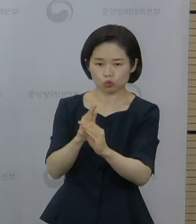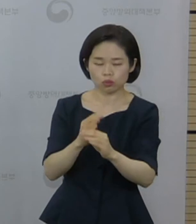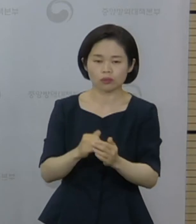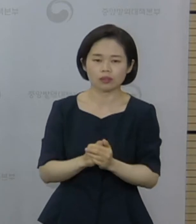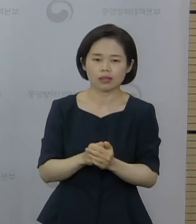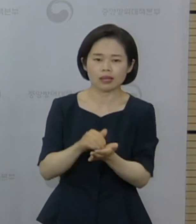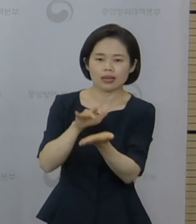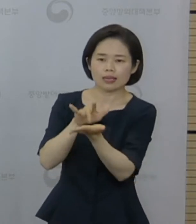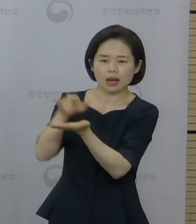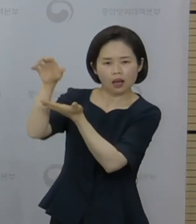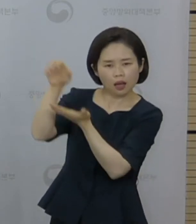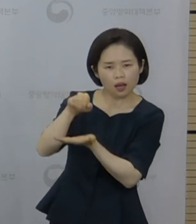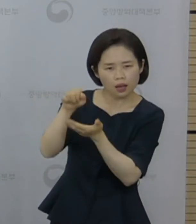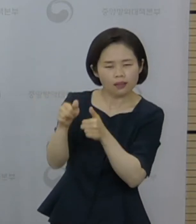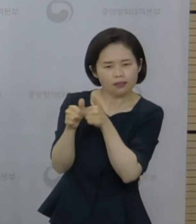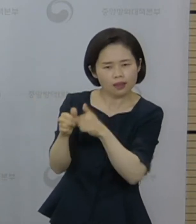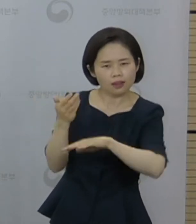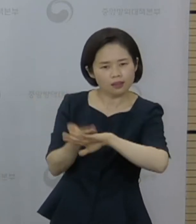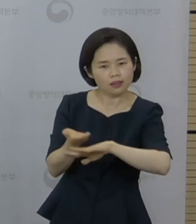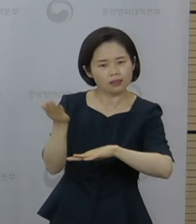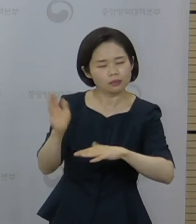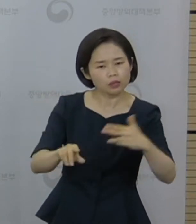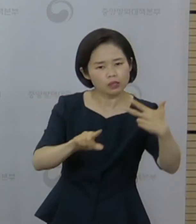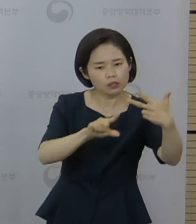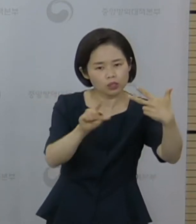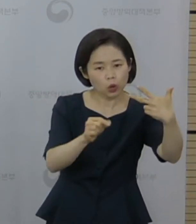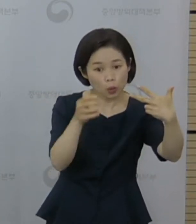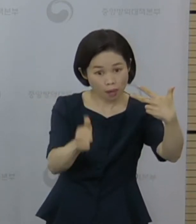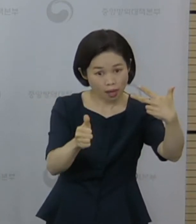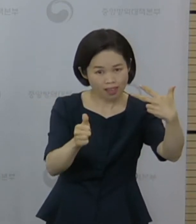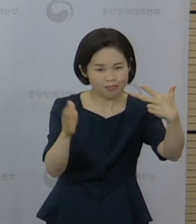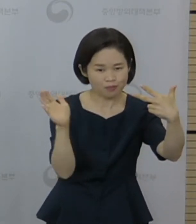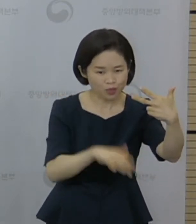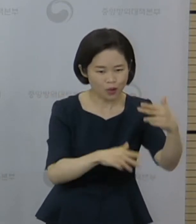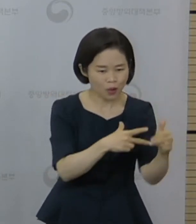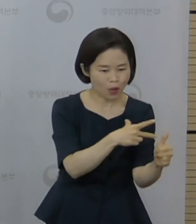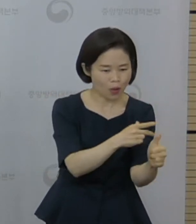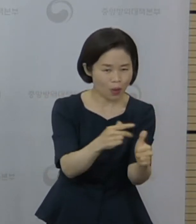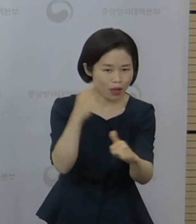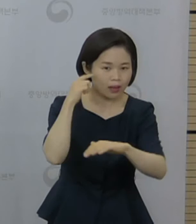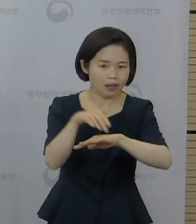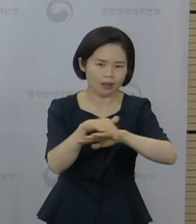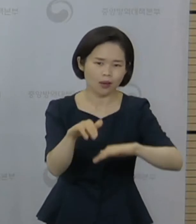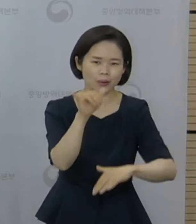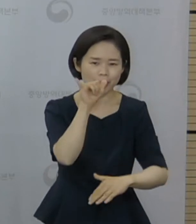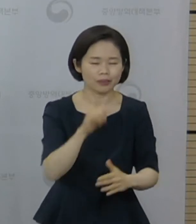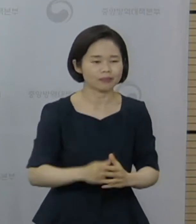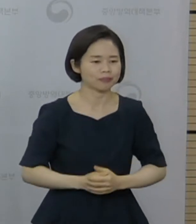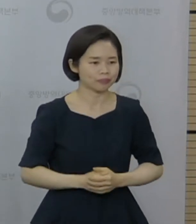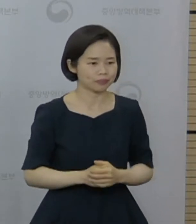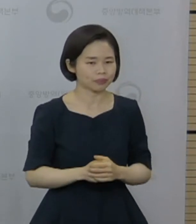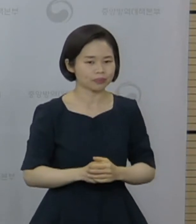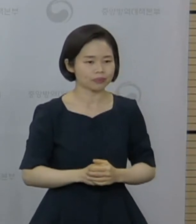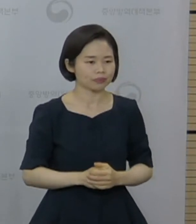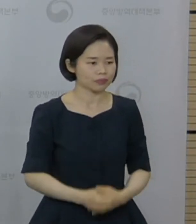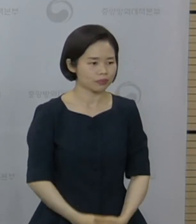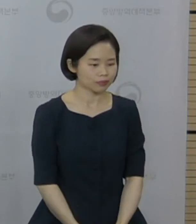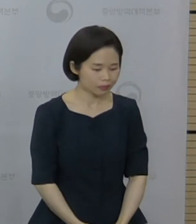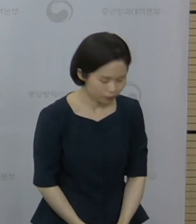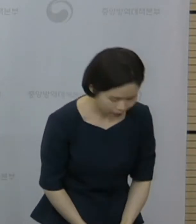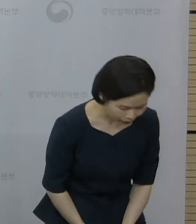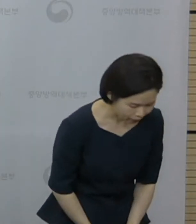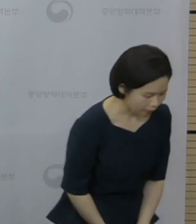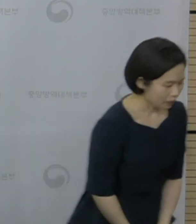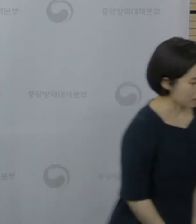따라서 유동적이지만 7월 말 이후에 시행할 계획으로 예정되어 있습니다. 네, 지금부터 현장에서